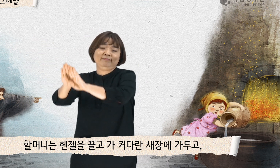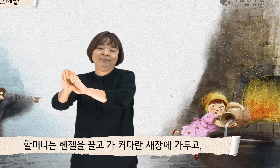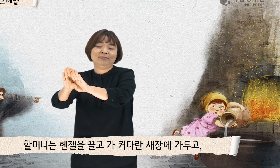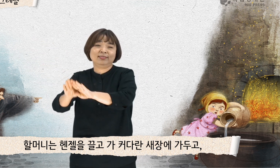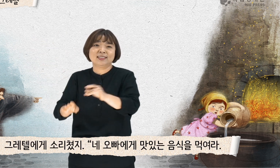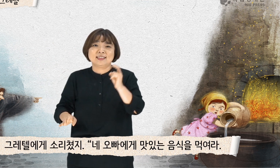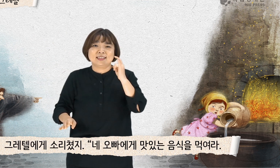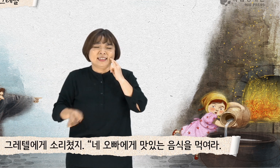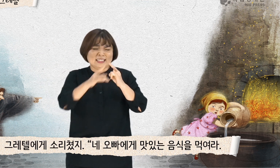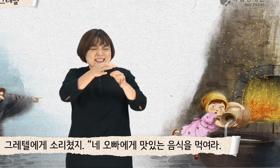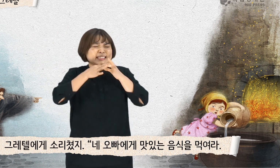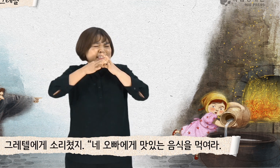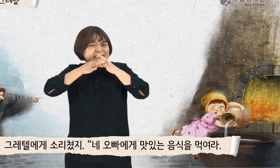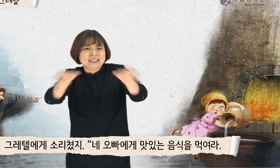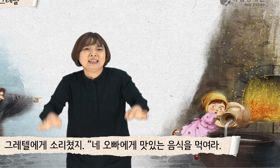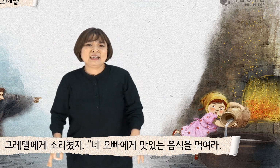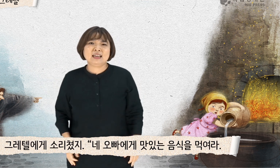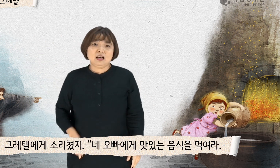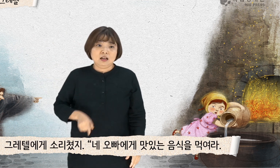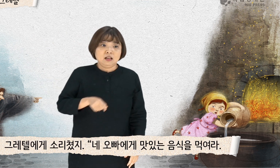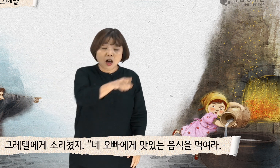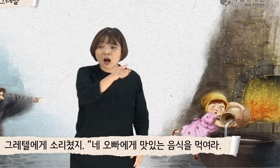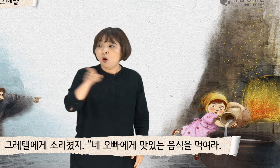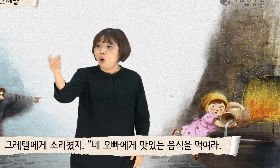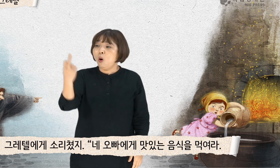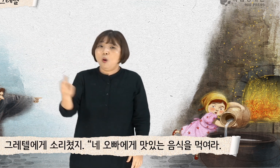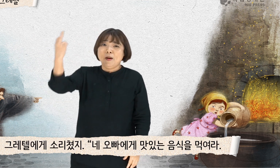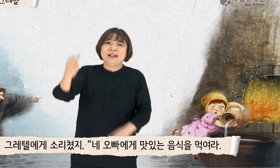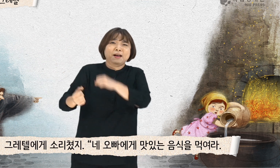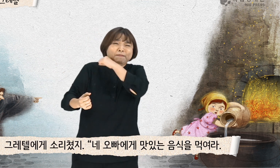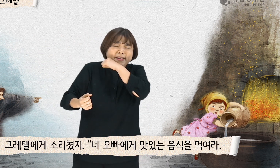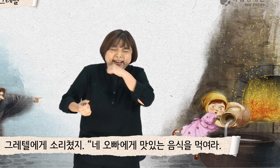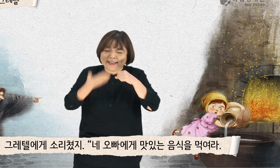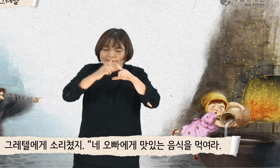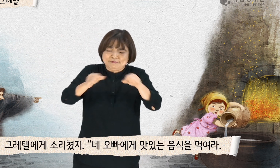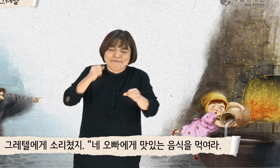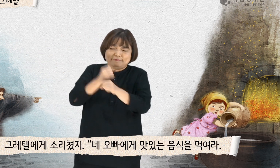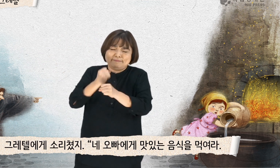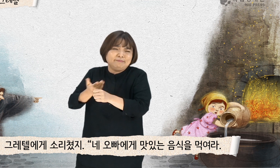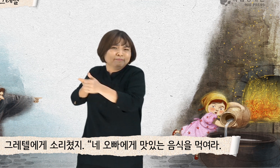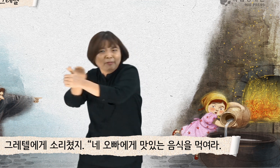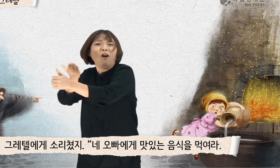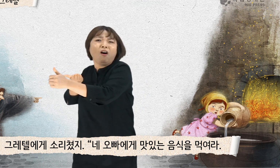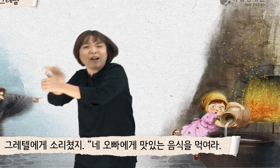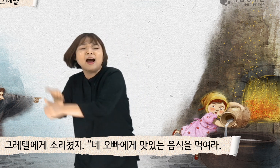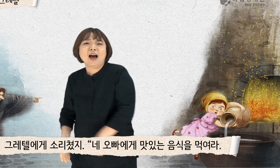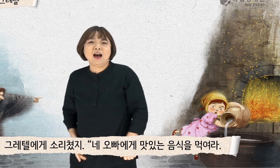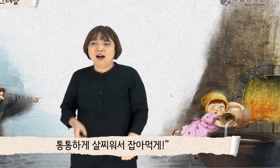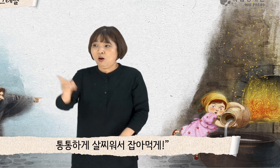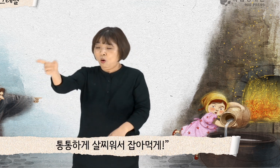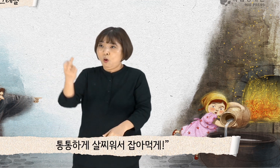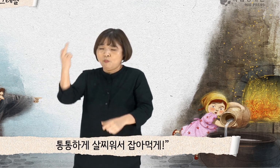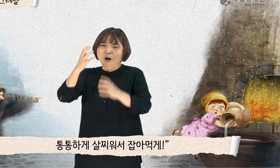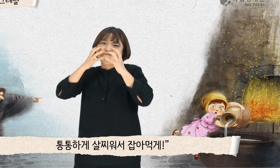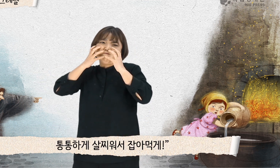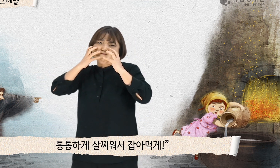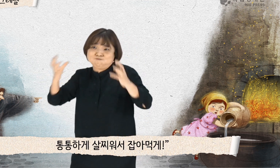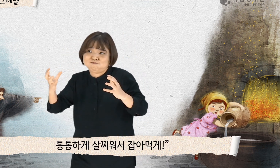그레텔에게 소리쳤지. 내 오빠에게 맛있는 음식을 먹여라. 통통하게 살